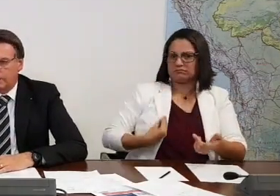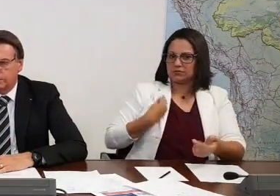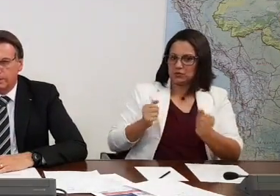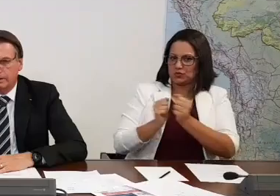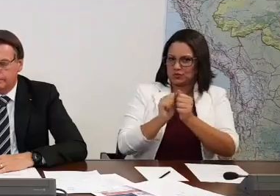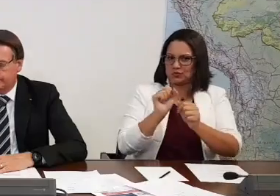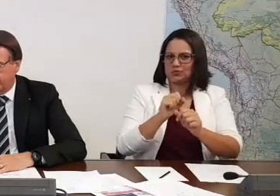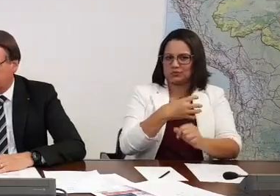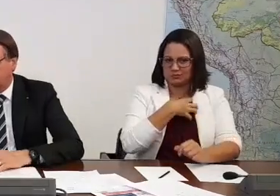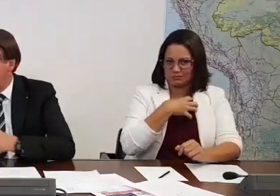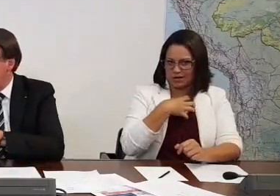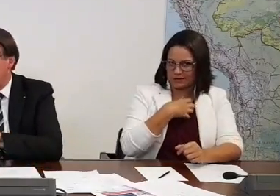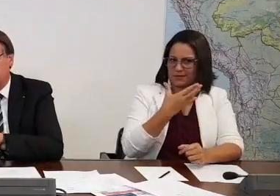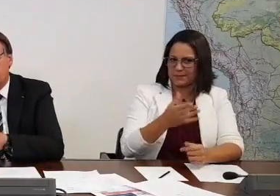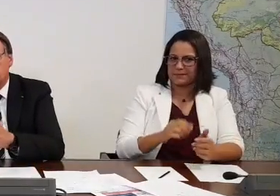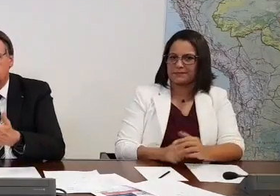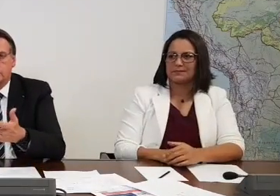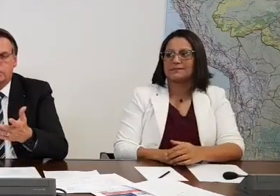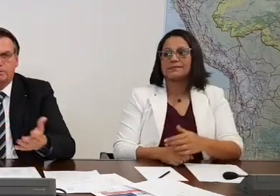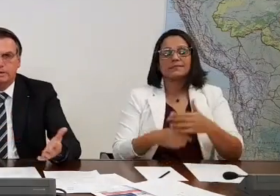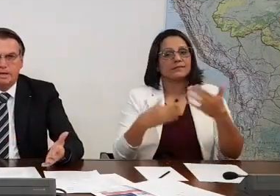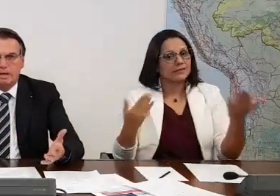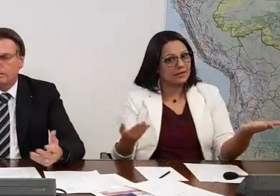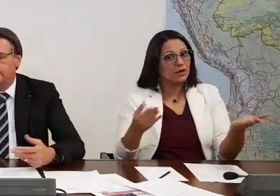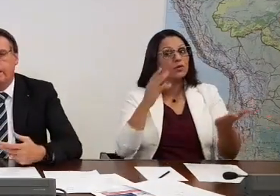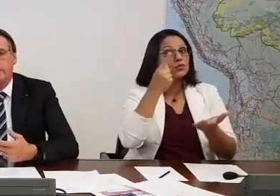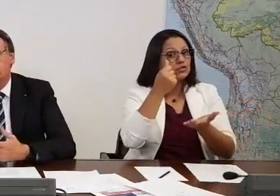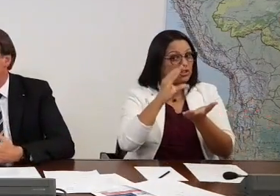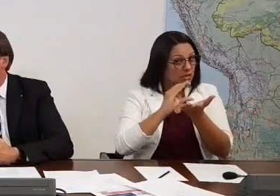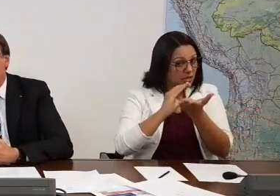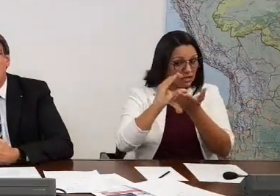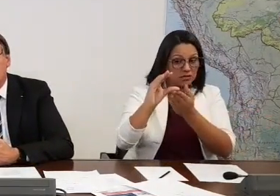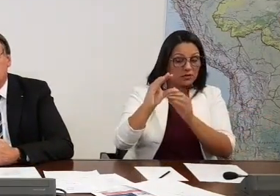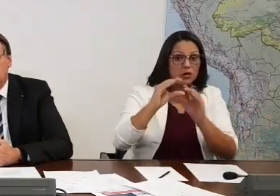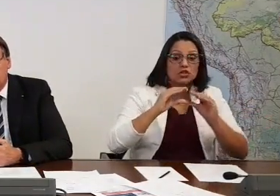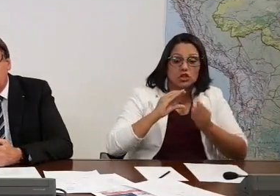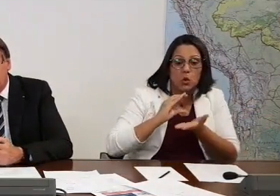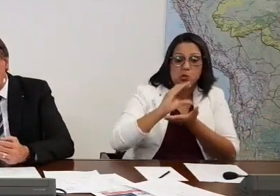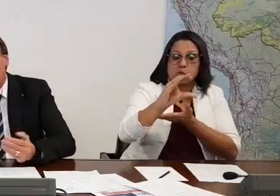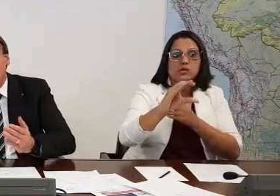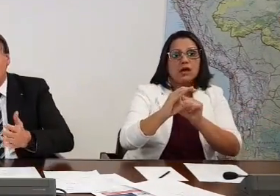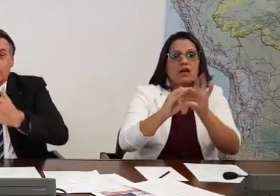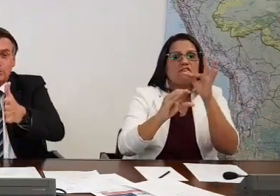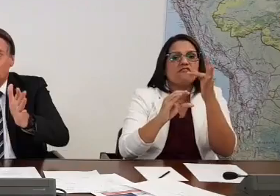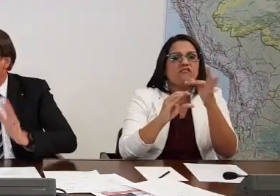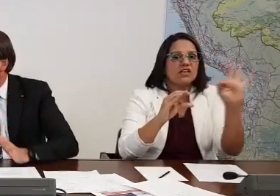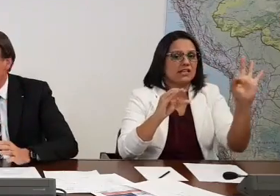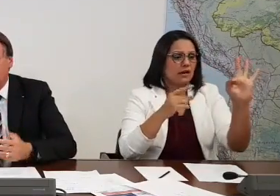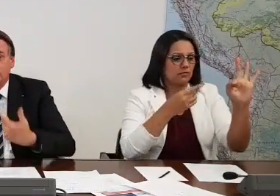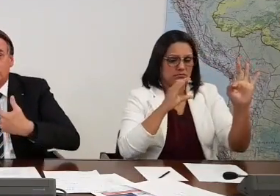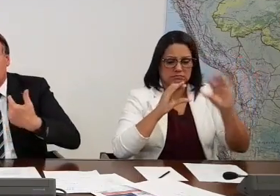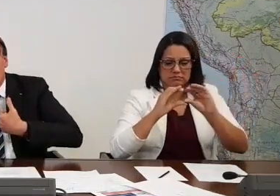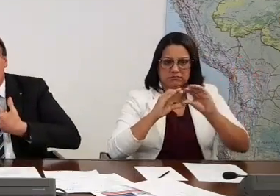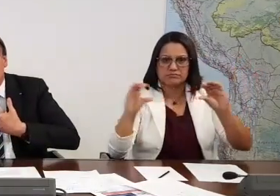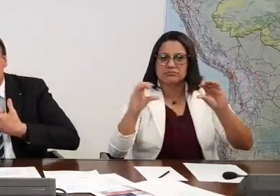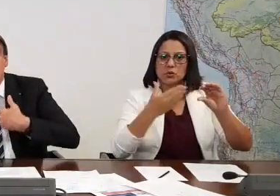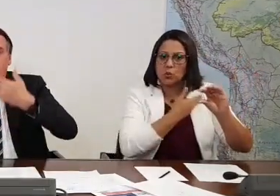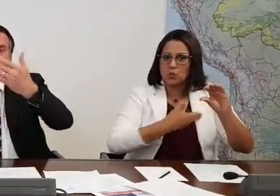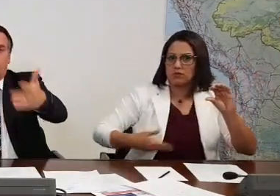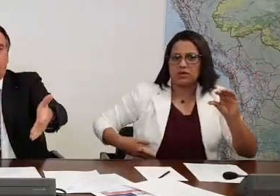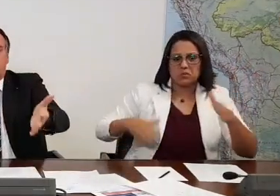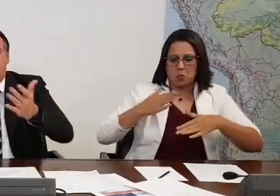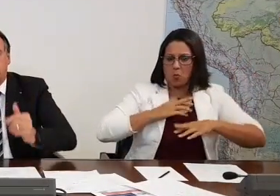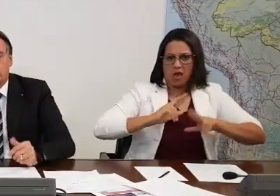O governador, como você disse, parte do recurso é federal, parte é estatual, mas não interessa, o dinheiro é do povo. Não é dinheiro meu,